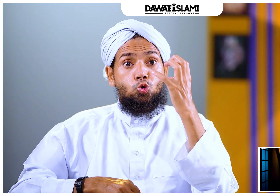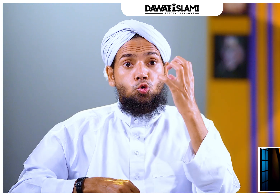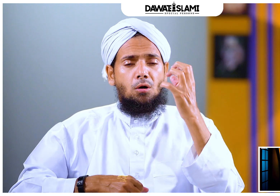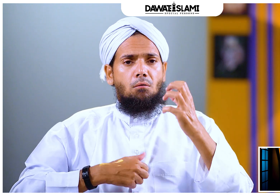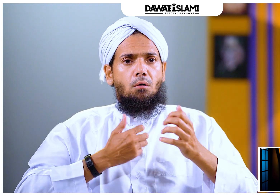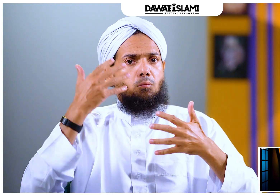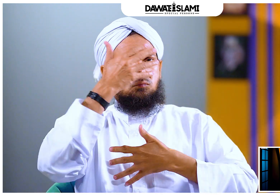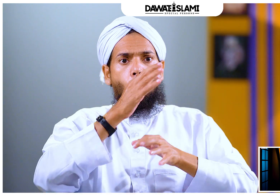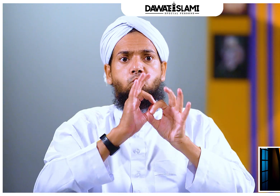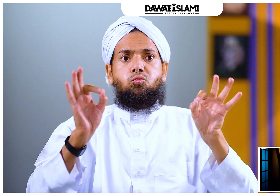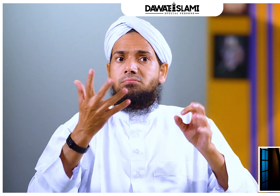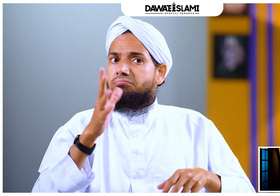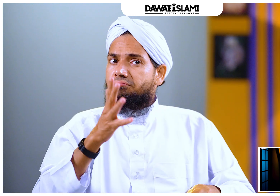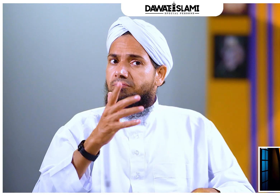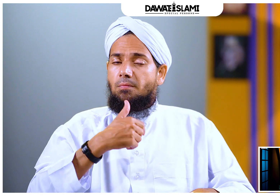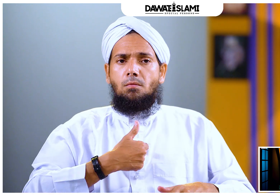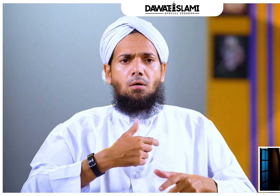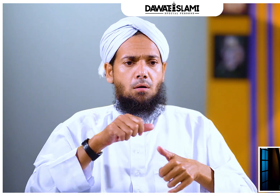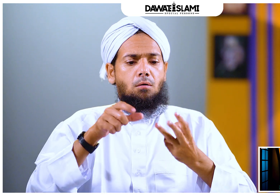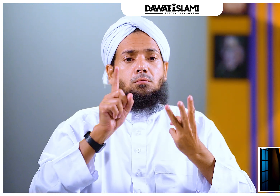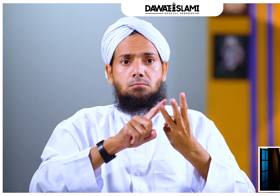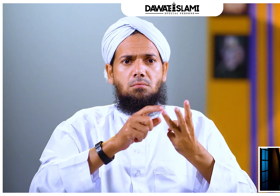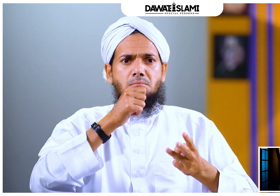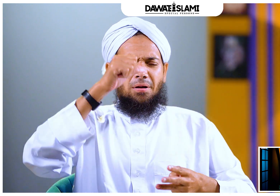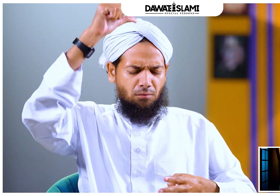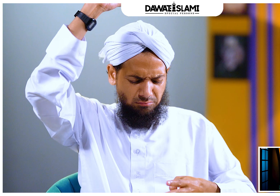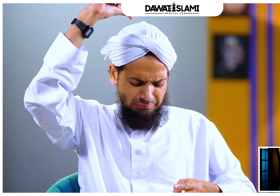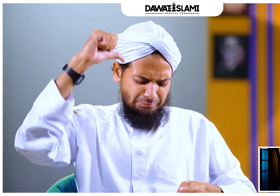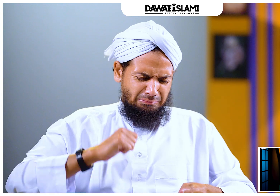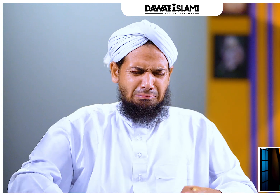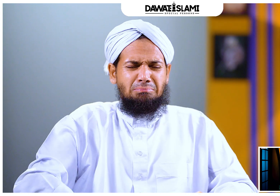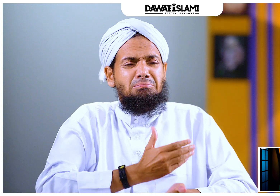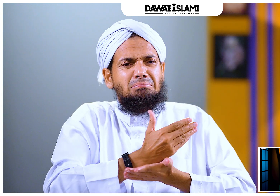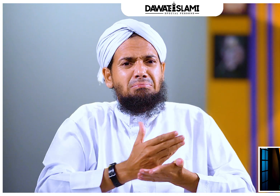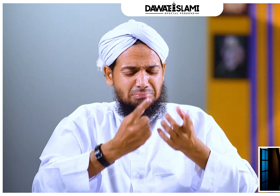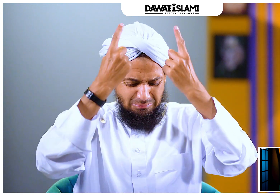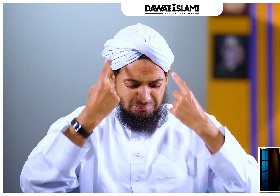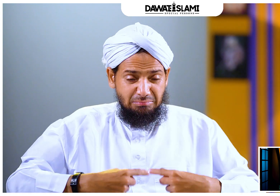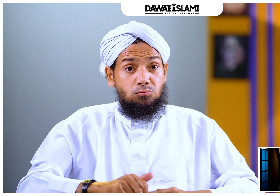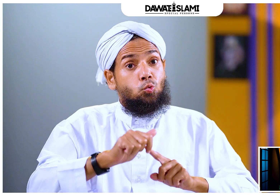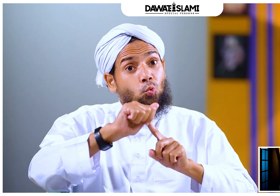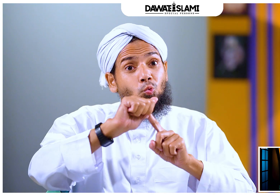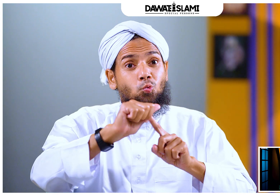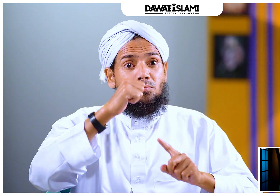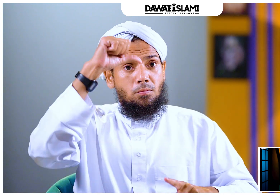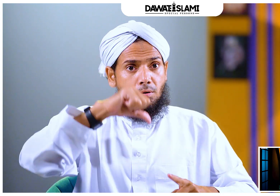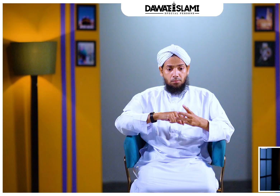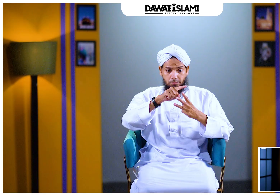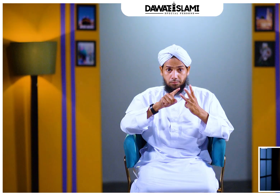جائے گی تو غسل نہیں ہوگا اسی طرح تمام ظاہری بدن کو دھوتے وقت بھی ہر ہر حصے پر پانی بہانا ضروری ہے اب آئیے